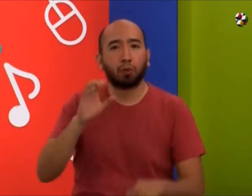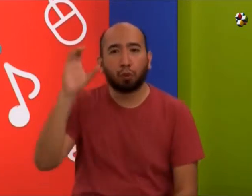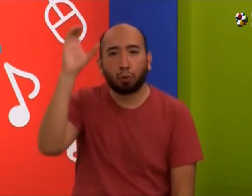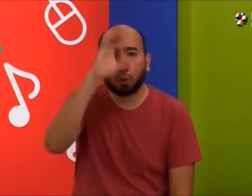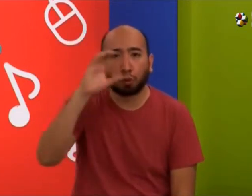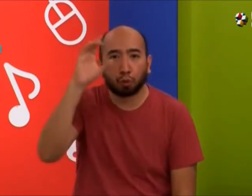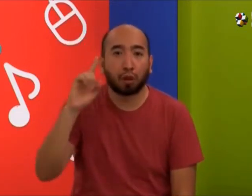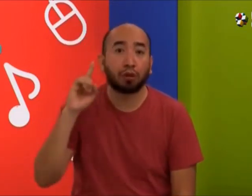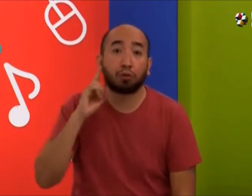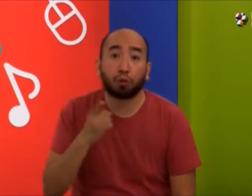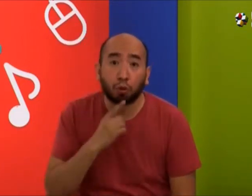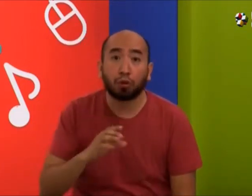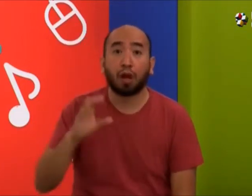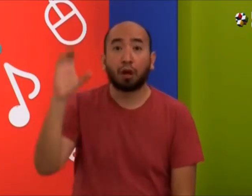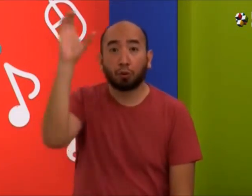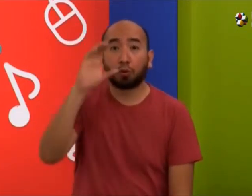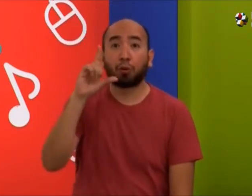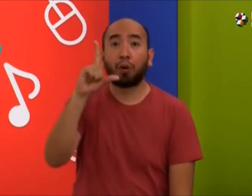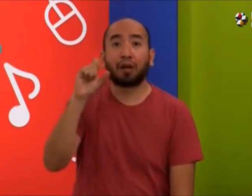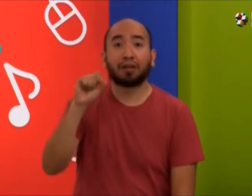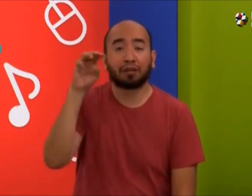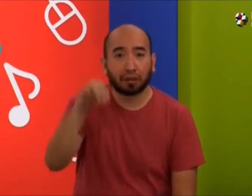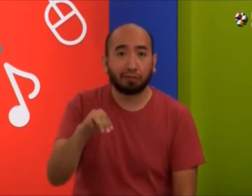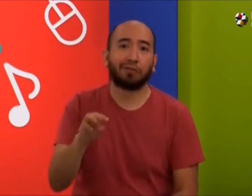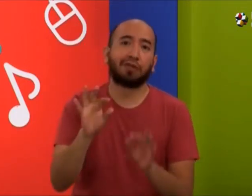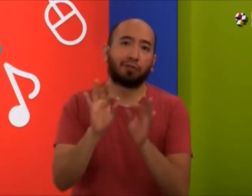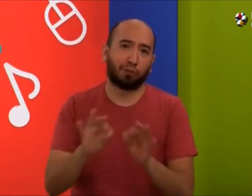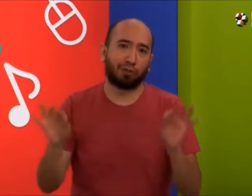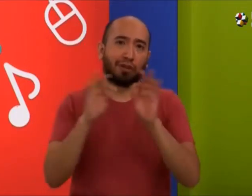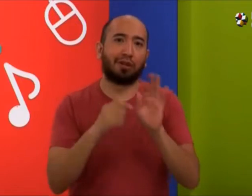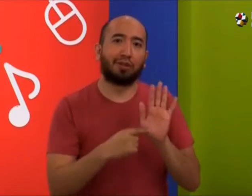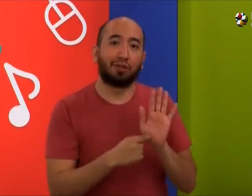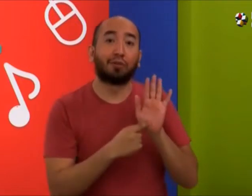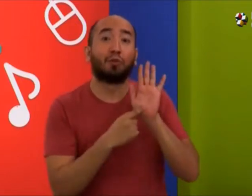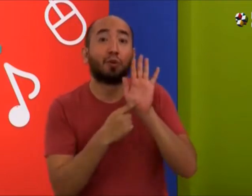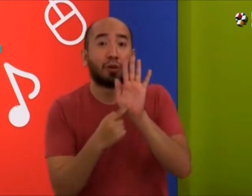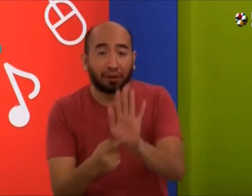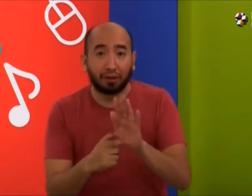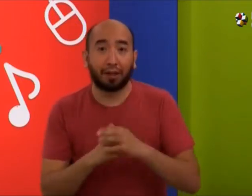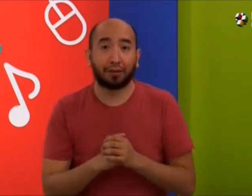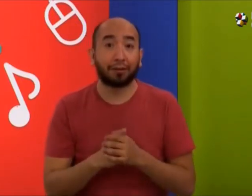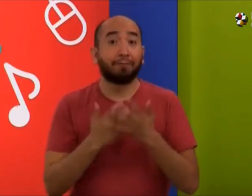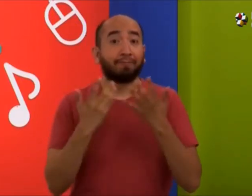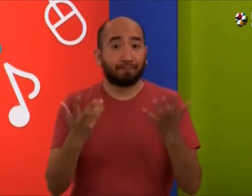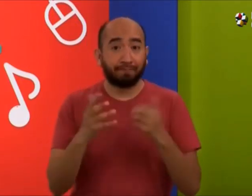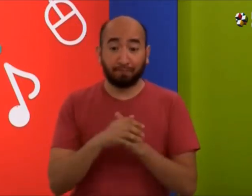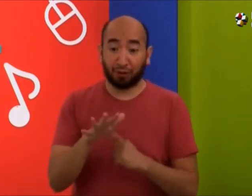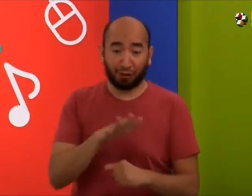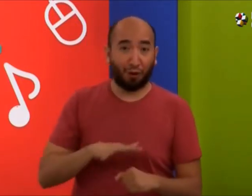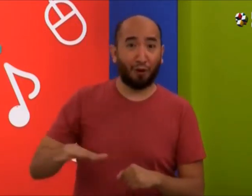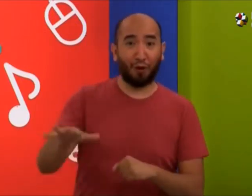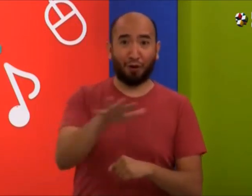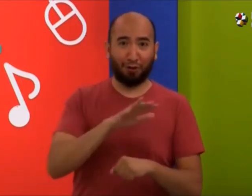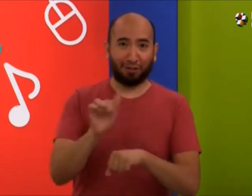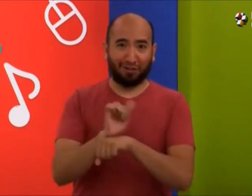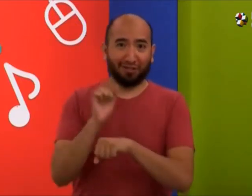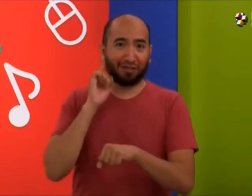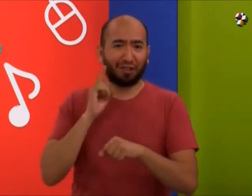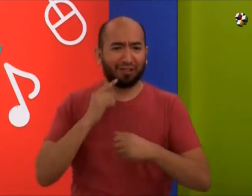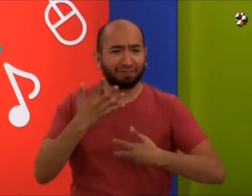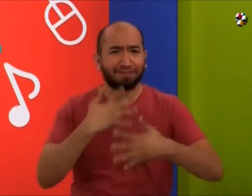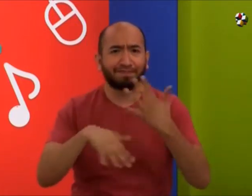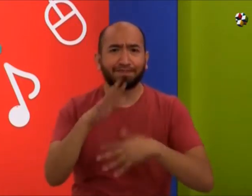público oyente, para que vean nuestro trabajo y conozcan la cultura de los sordos y la lengua de señas mexicana. Por eso es importante que visualicen